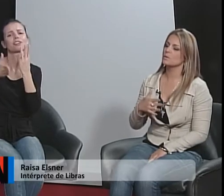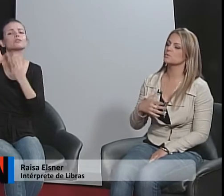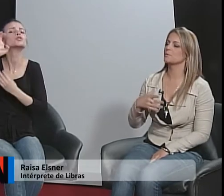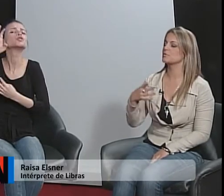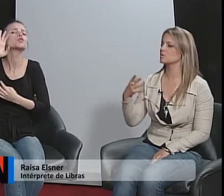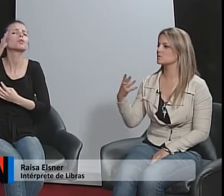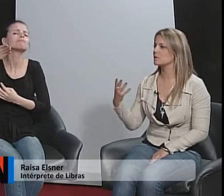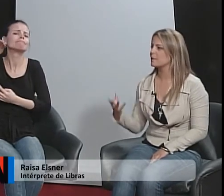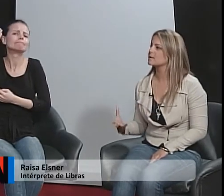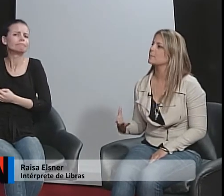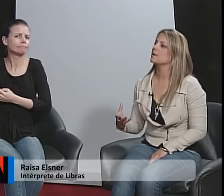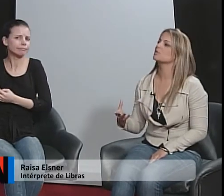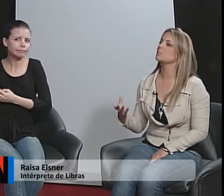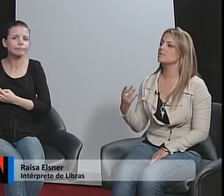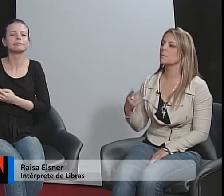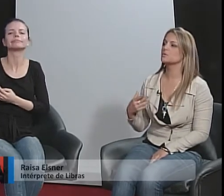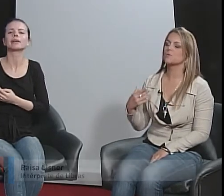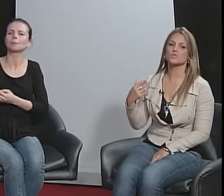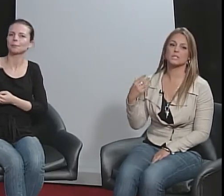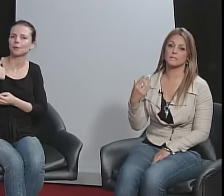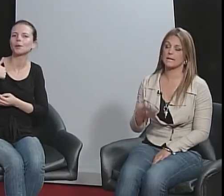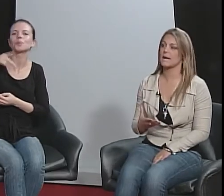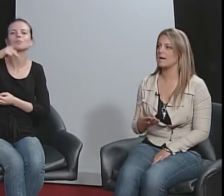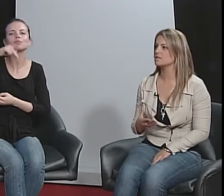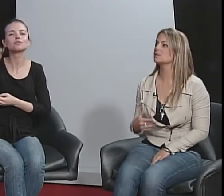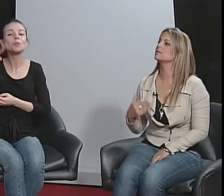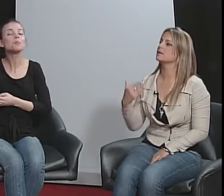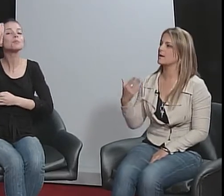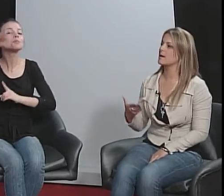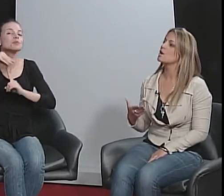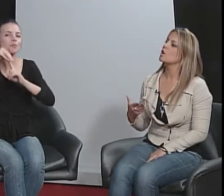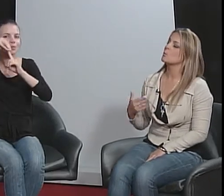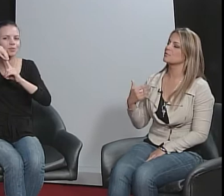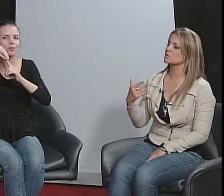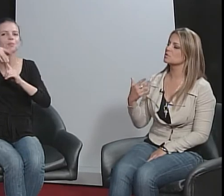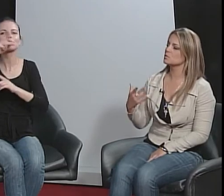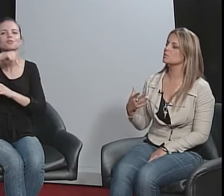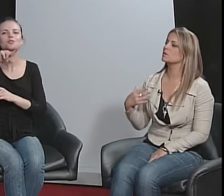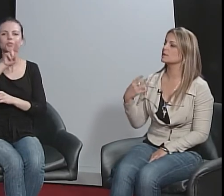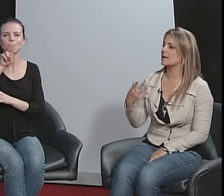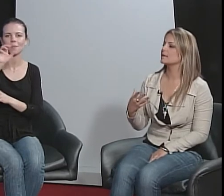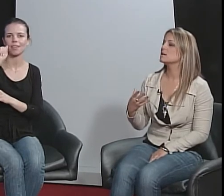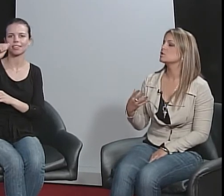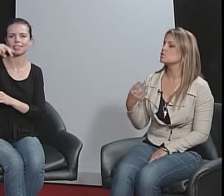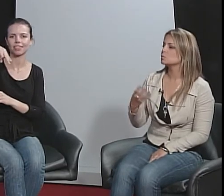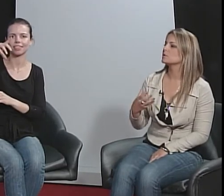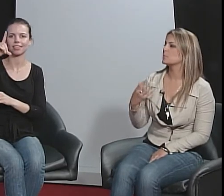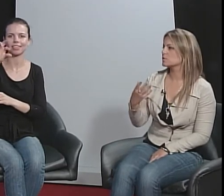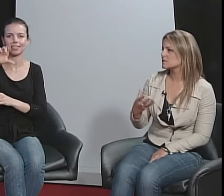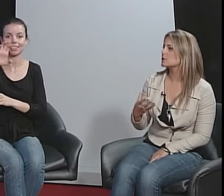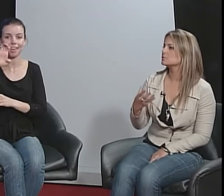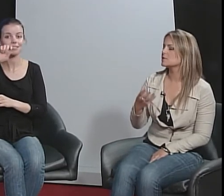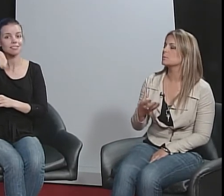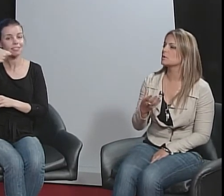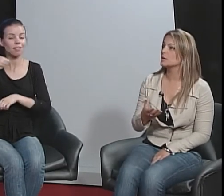alguns professores do departamento, principalmente o professor André Reichert, que é o professor surdo que está junto na produção desse programa.